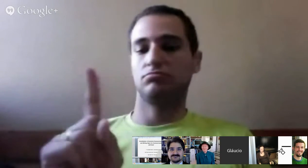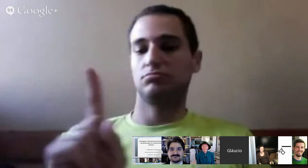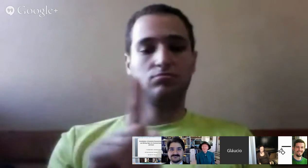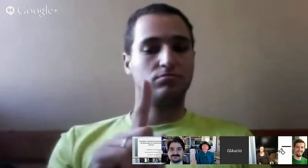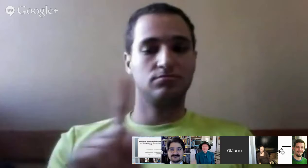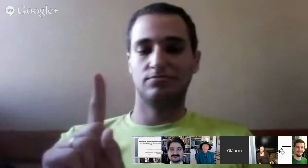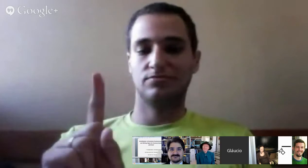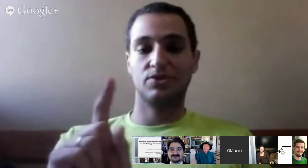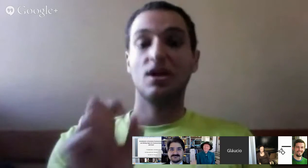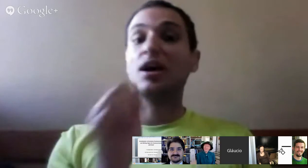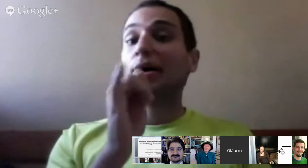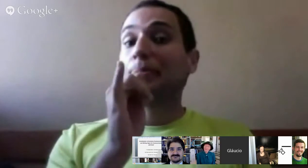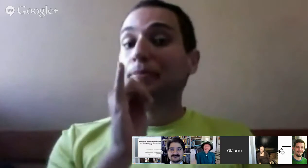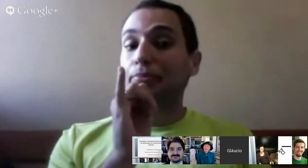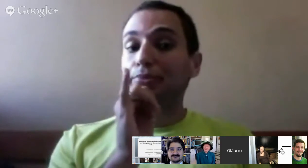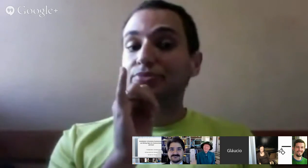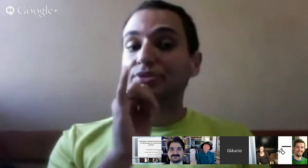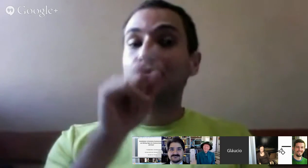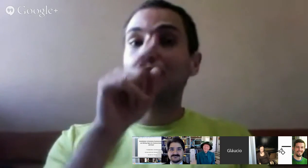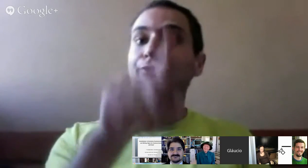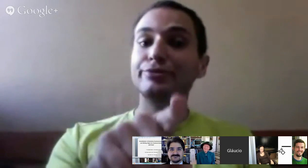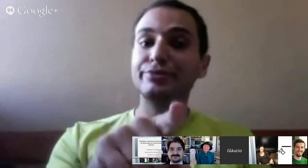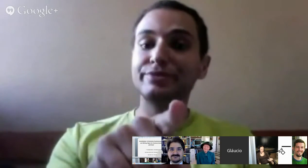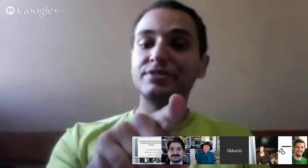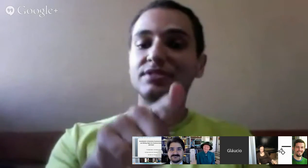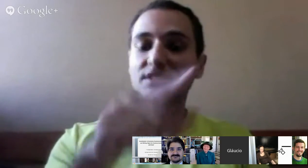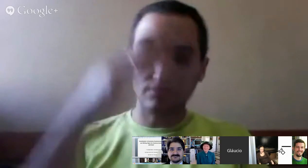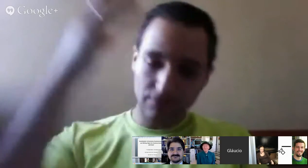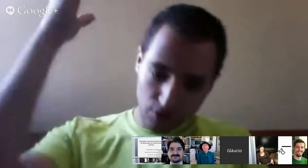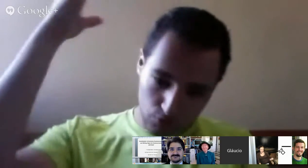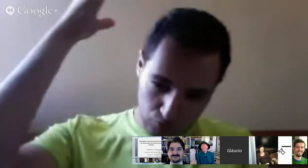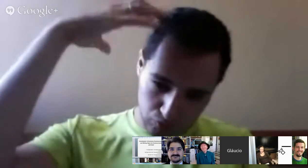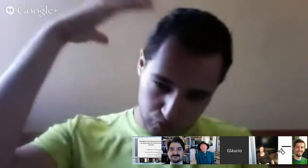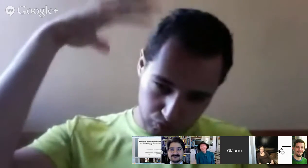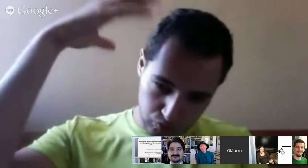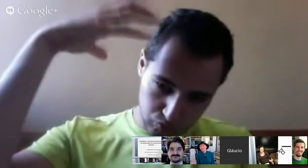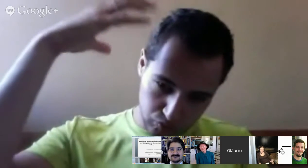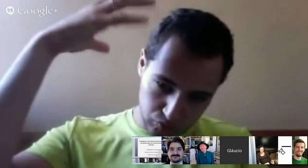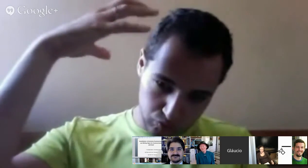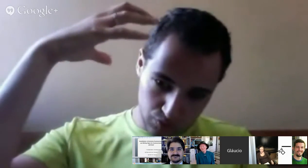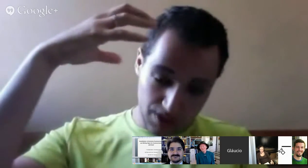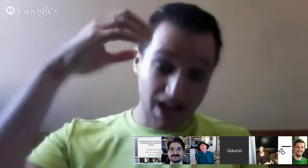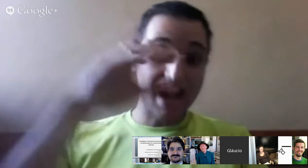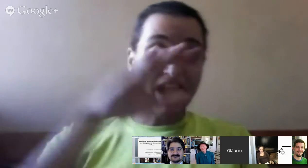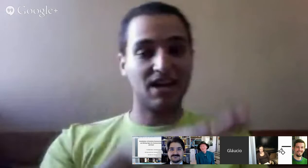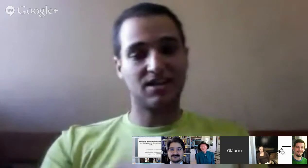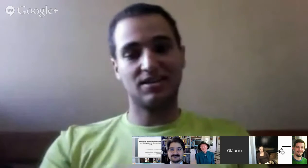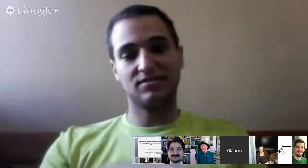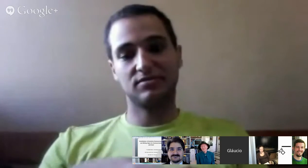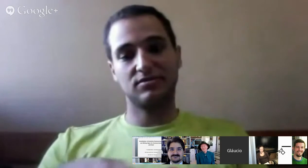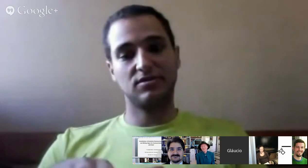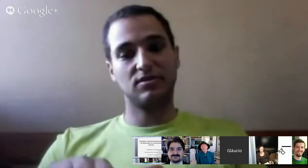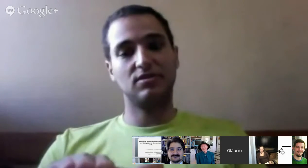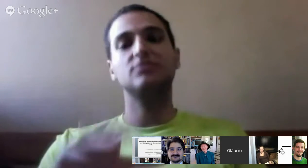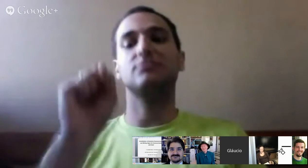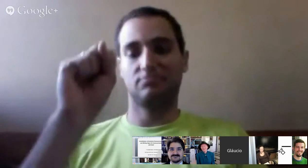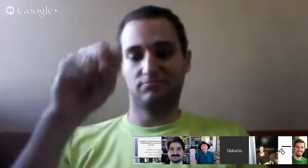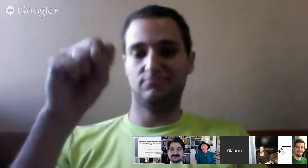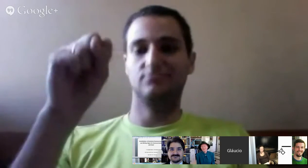fazê-lo, a criança poderia dar uma resposta através desse material, dessas fichas ali incluídas naquelas caixas. Ou, por